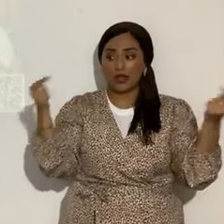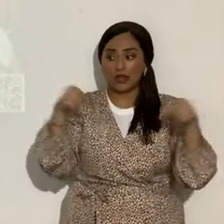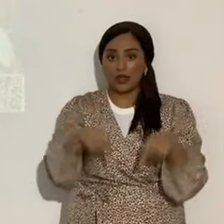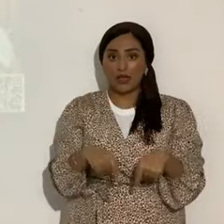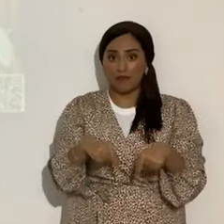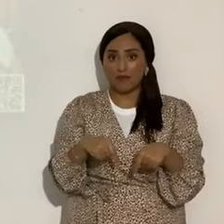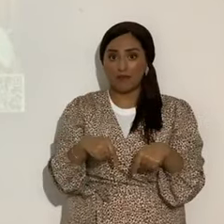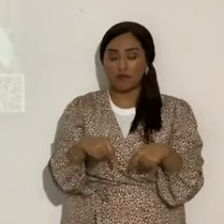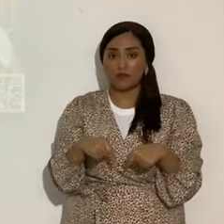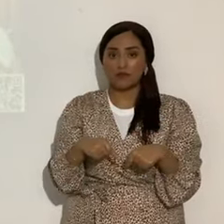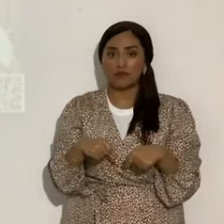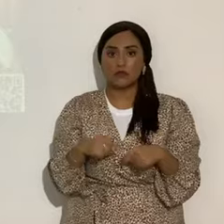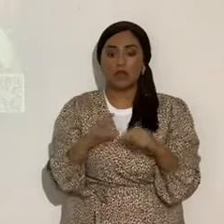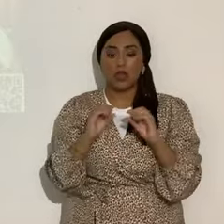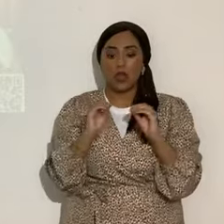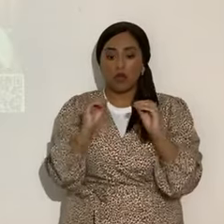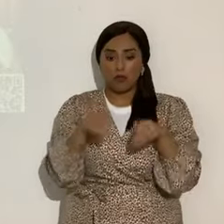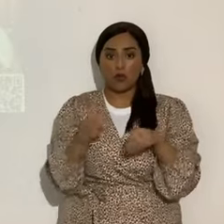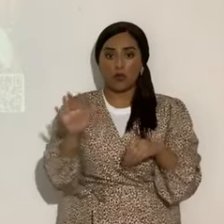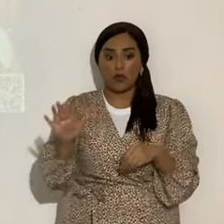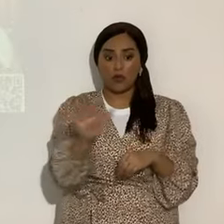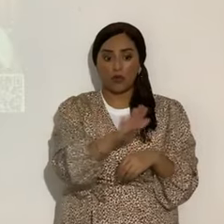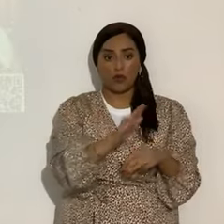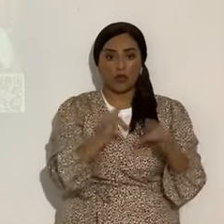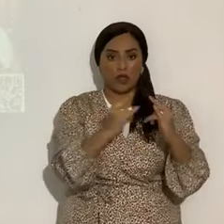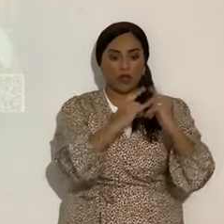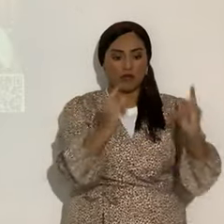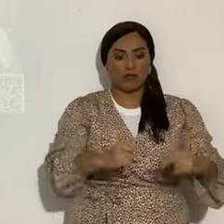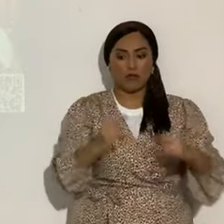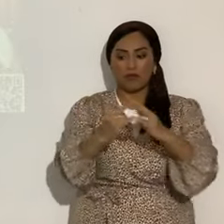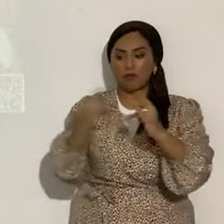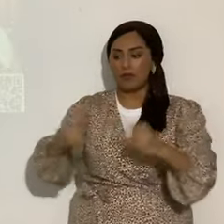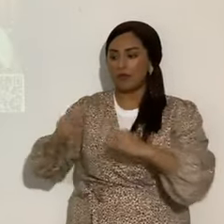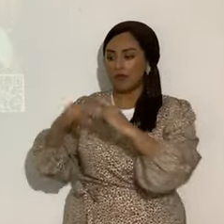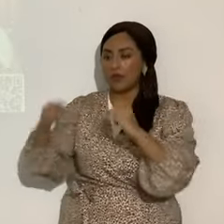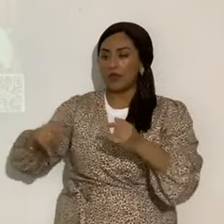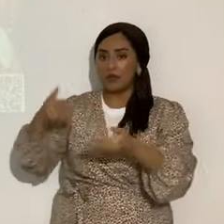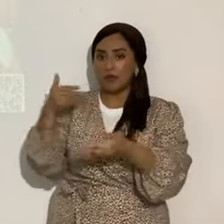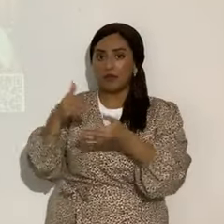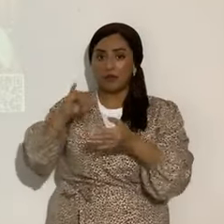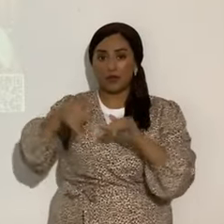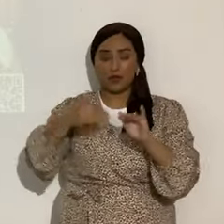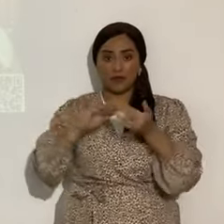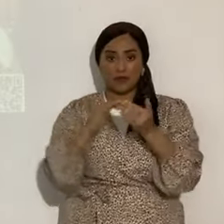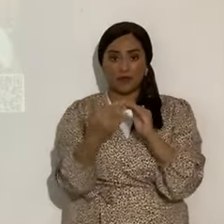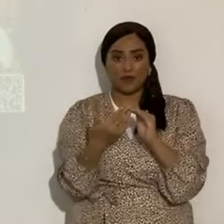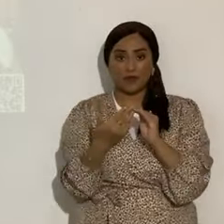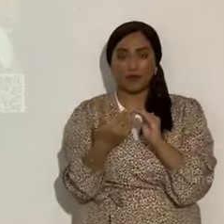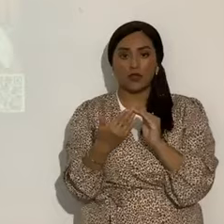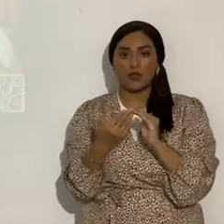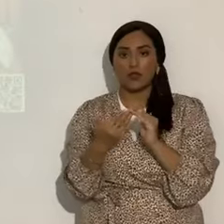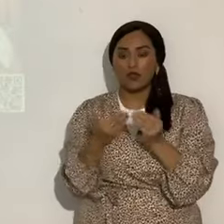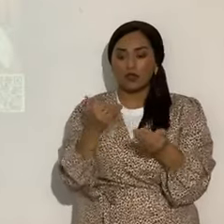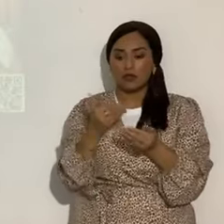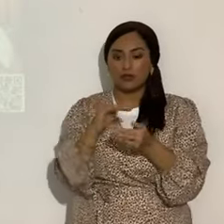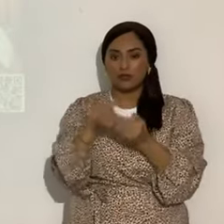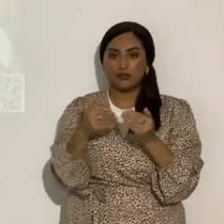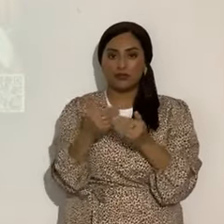pondrá cada uno su campamento a la entrada de las puertas de Jerusalén, y junto a todos sus muros de alrededor,